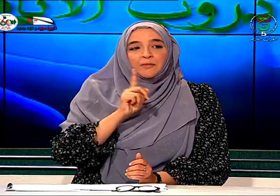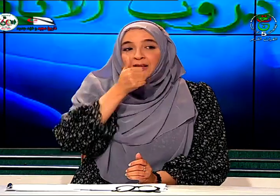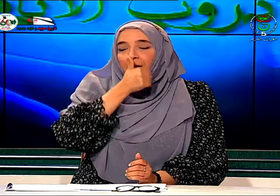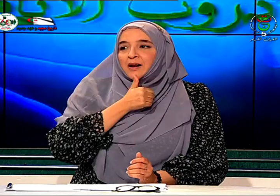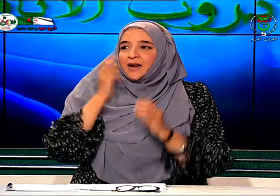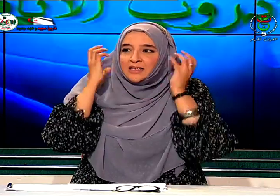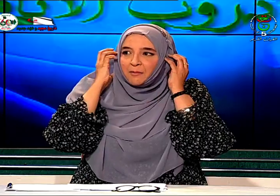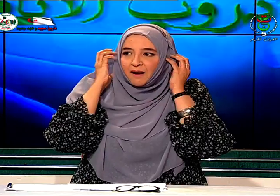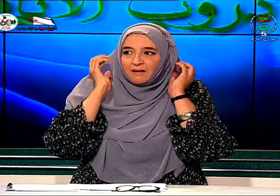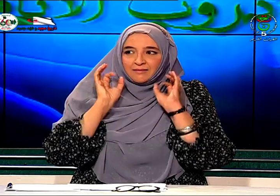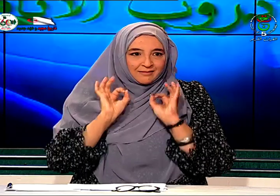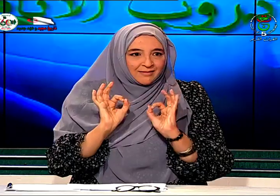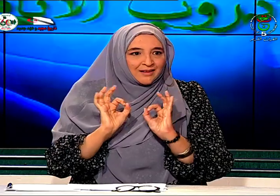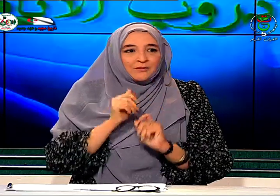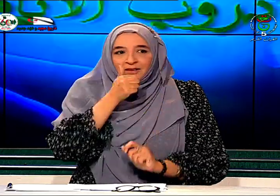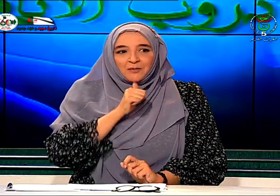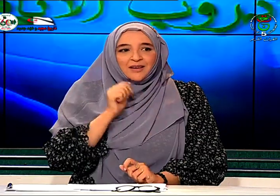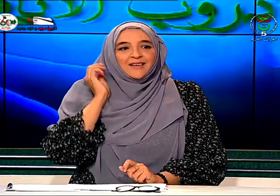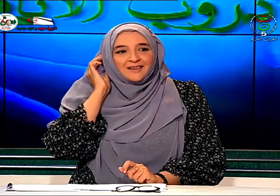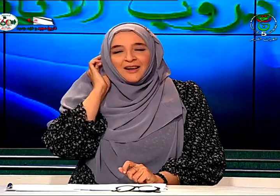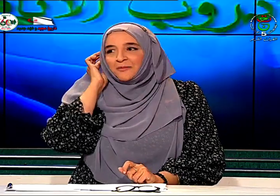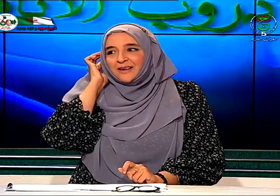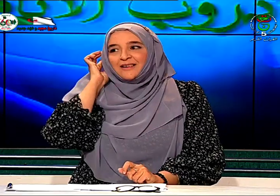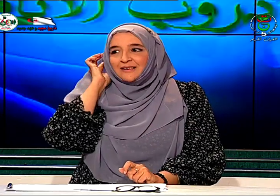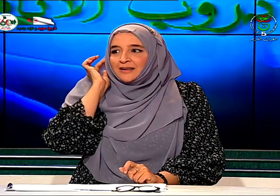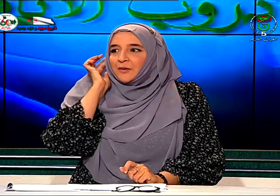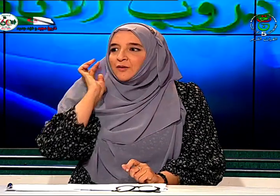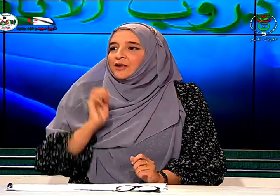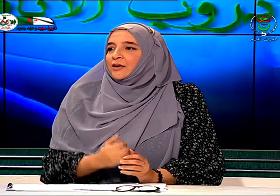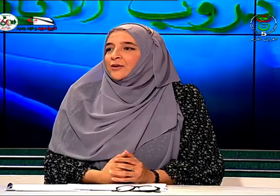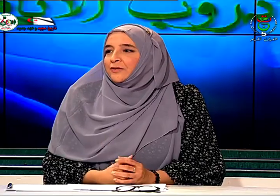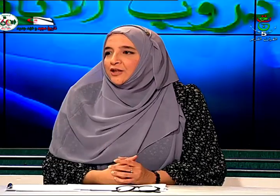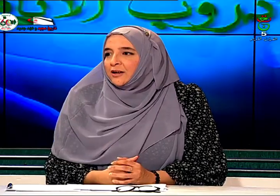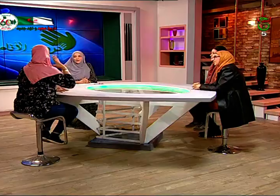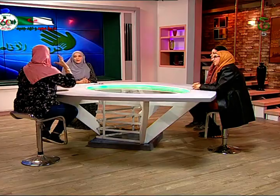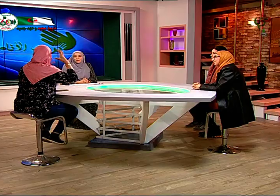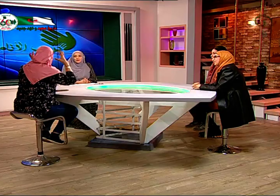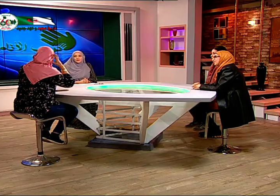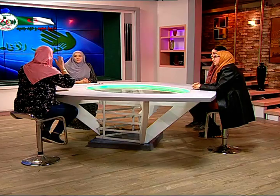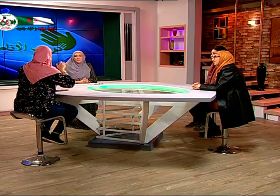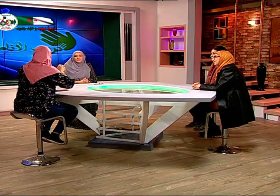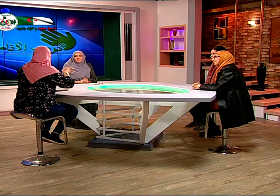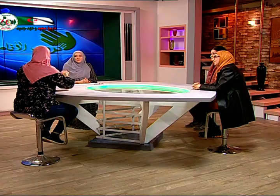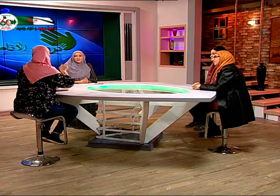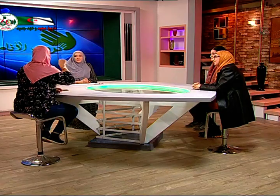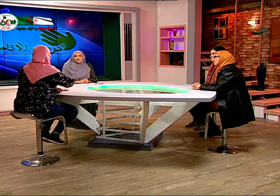تحتمل السماعة لم تحتمل نعم نعم أريد أن أضيف شيئا آخر في الماضي يعني